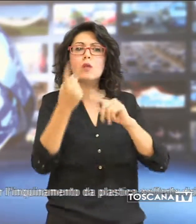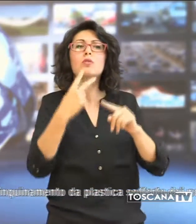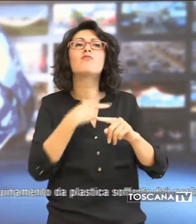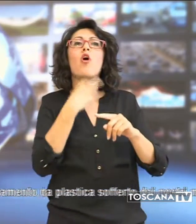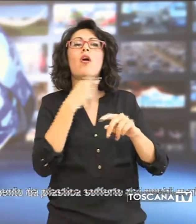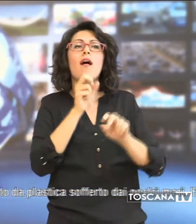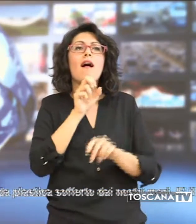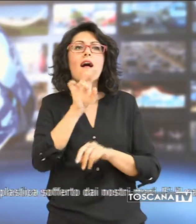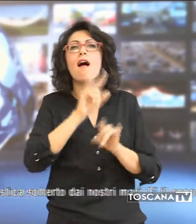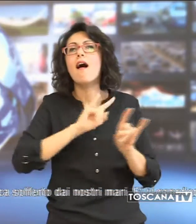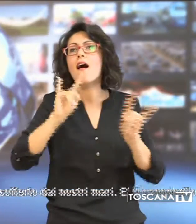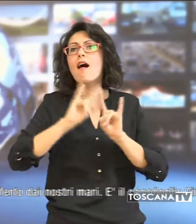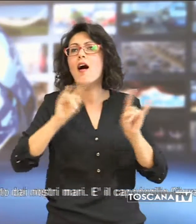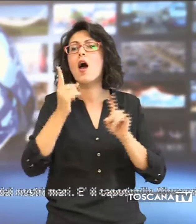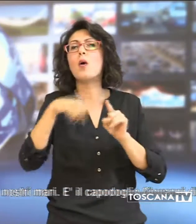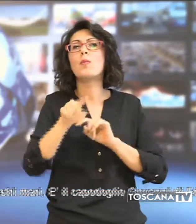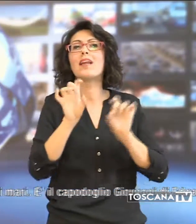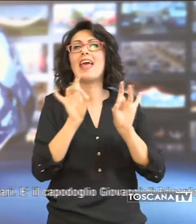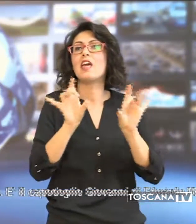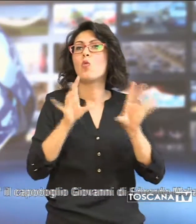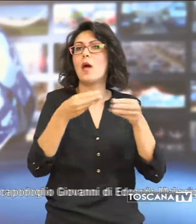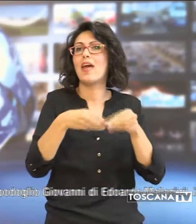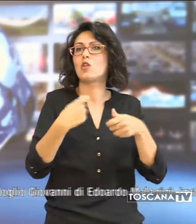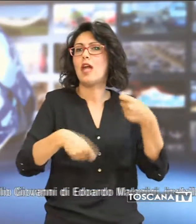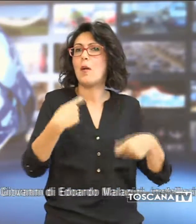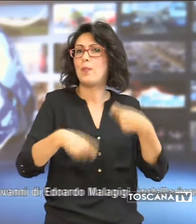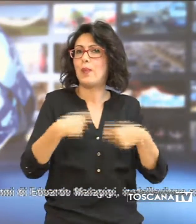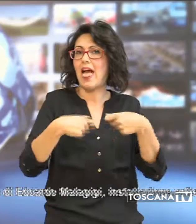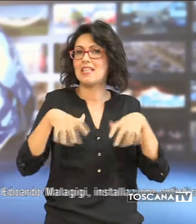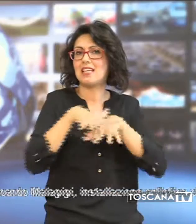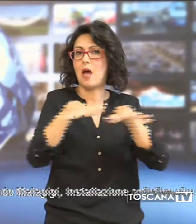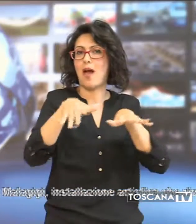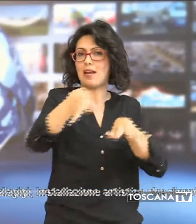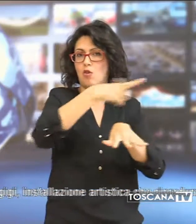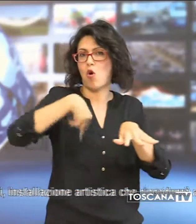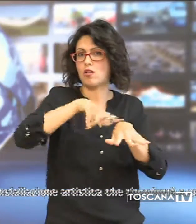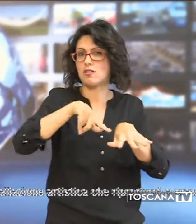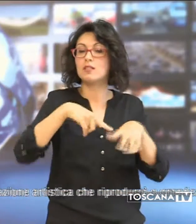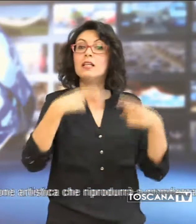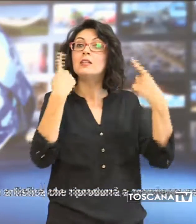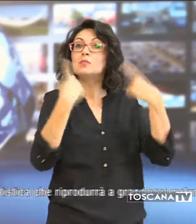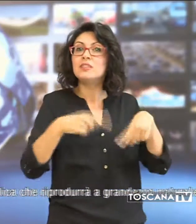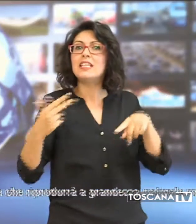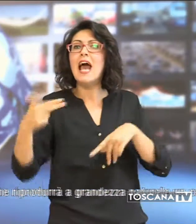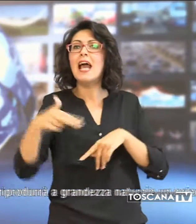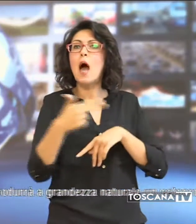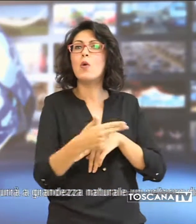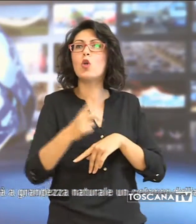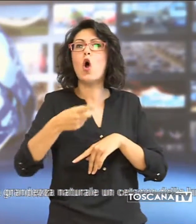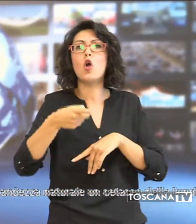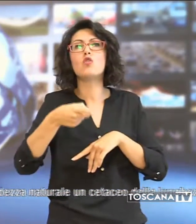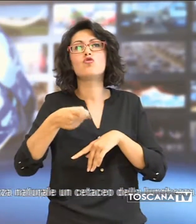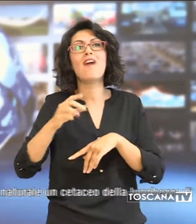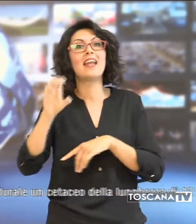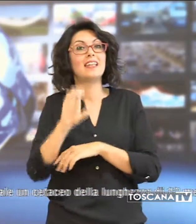per l'inquinamento da plastica sofferto dai nostri mari. È il capodoglio di Giovanni di